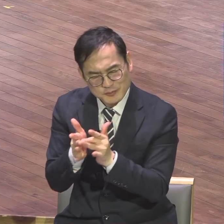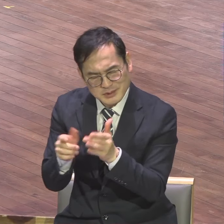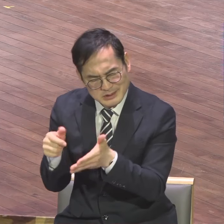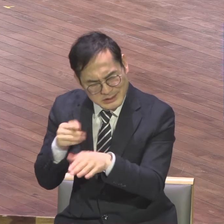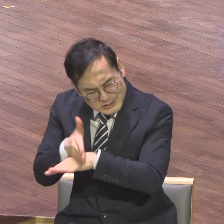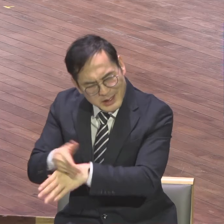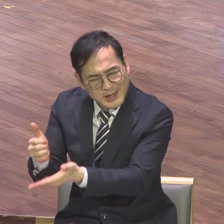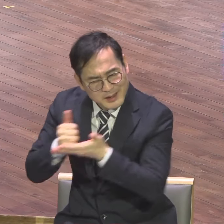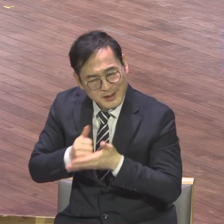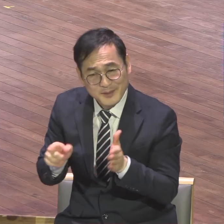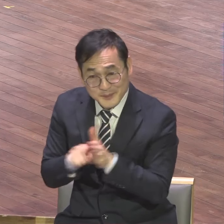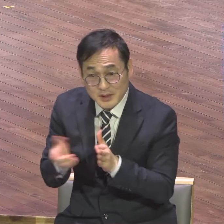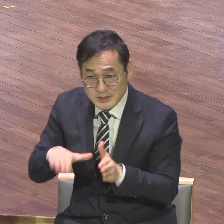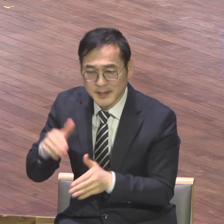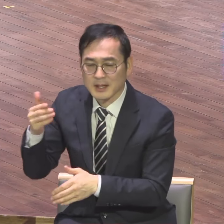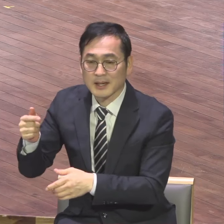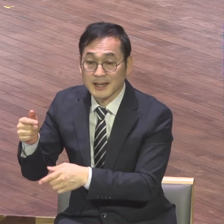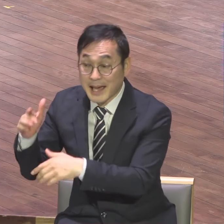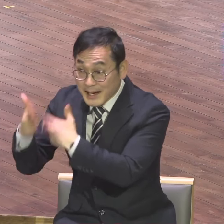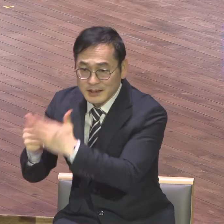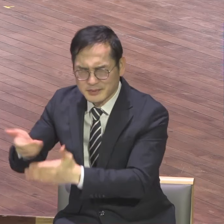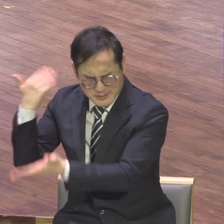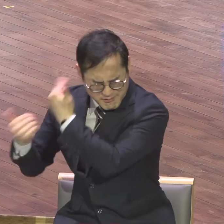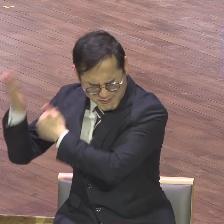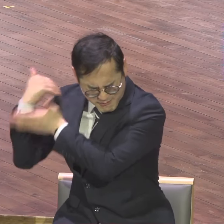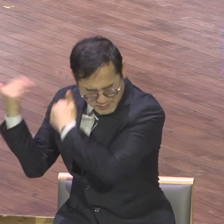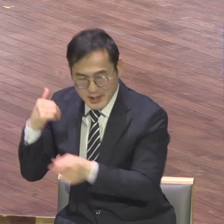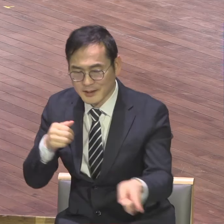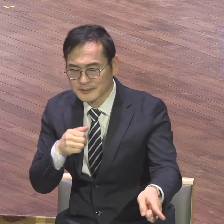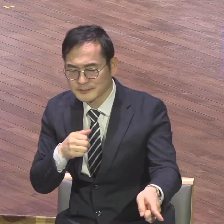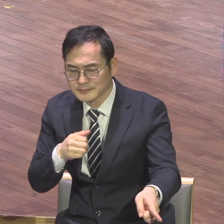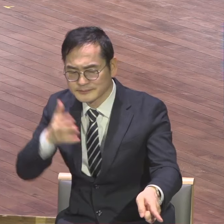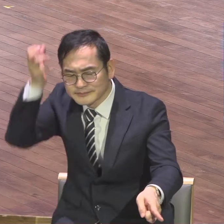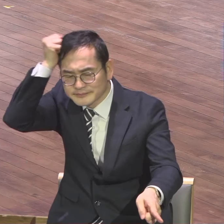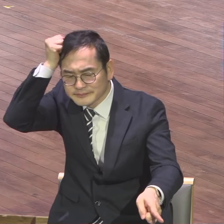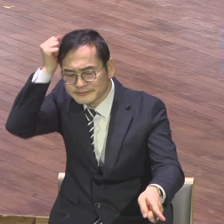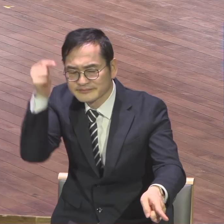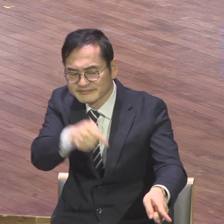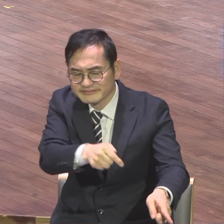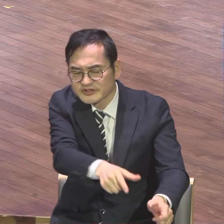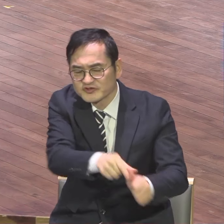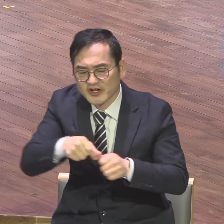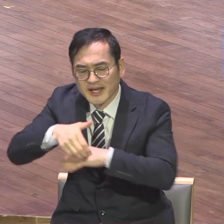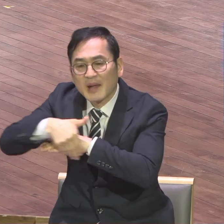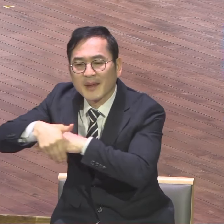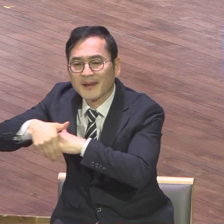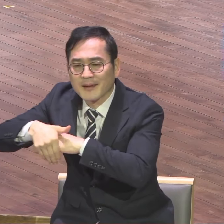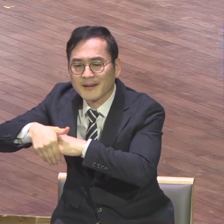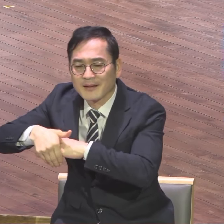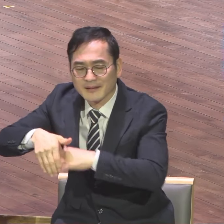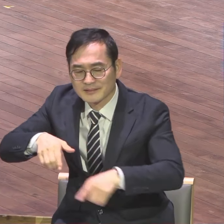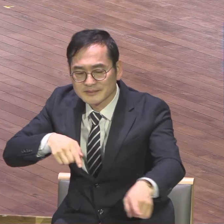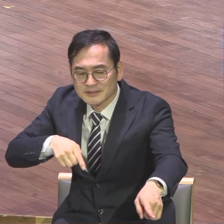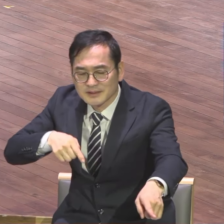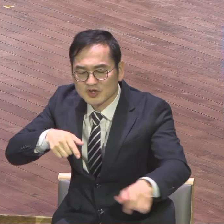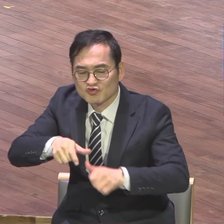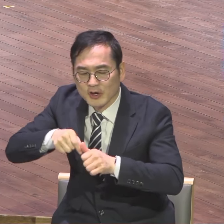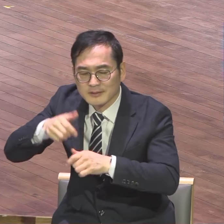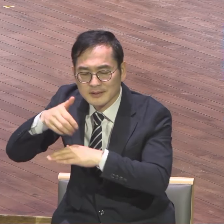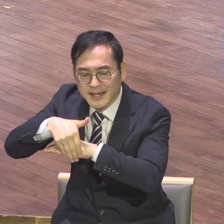태중에서 지어지기도 전에 이미 태중에 지어지기도 전에 내가 생기기도 전에 이미 예정되어 있었다는